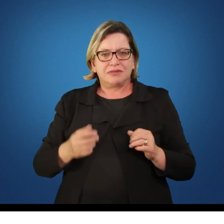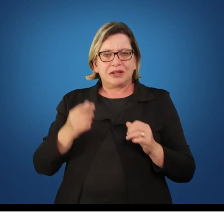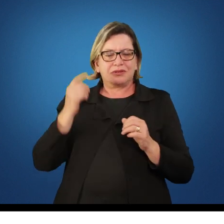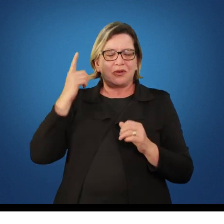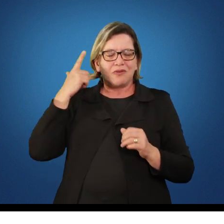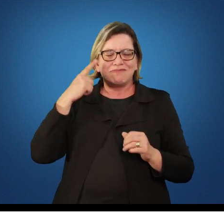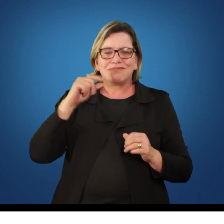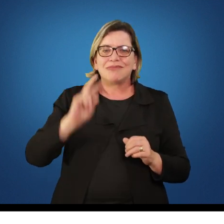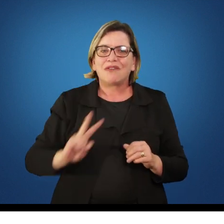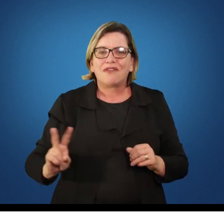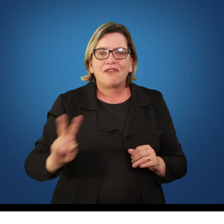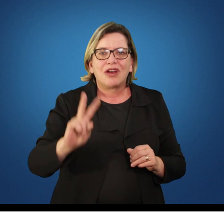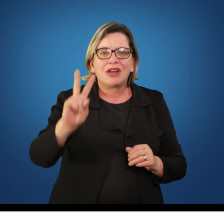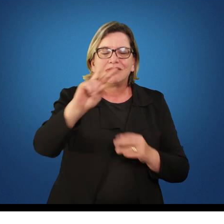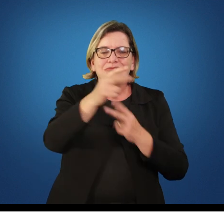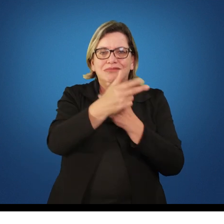aí acima citados.